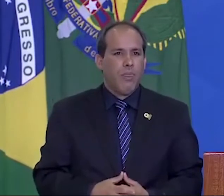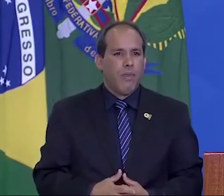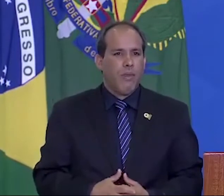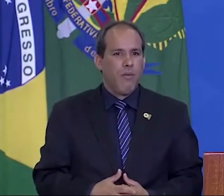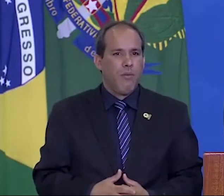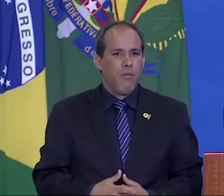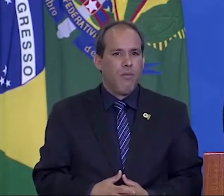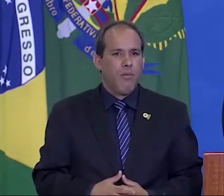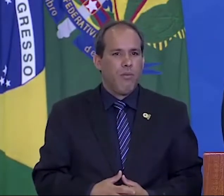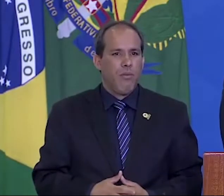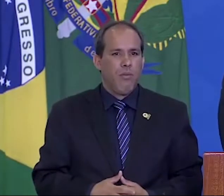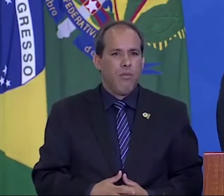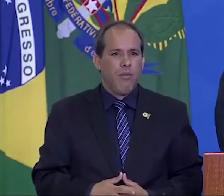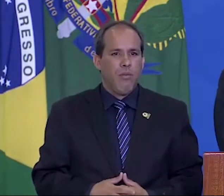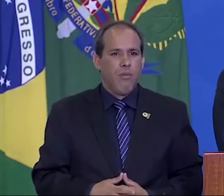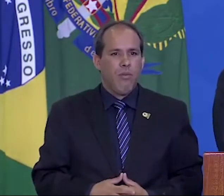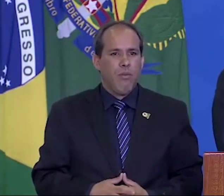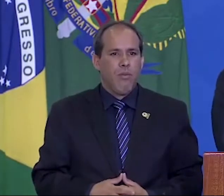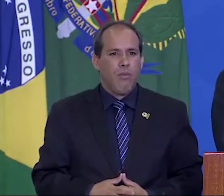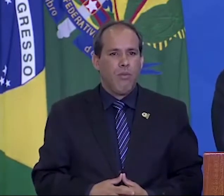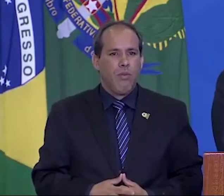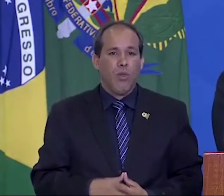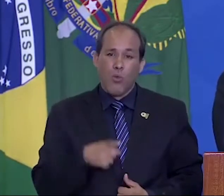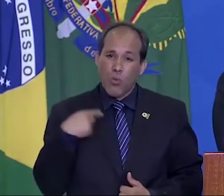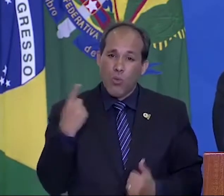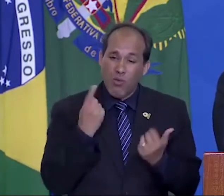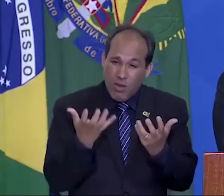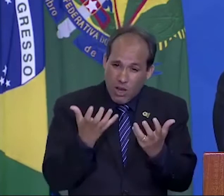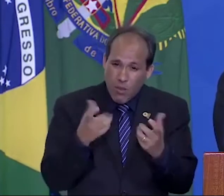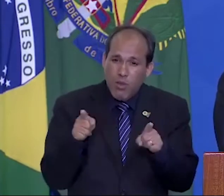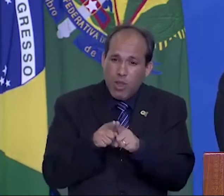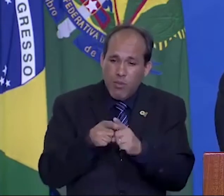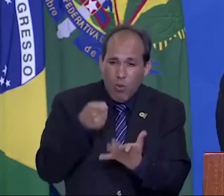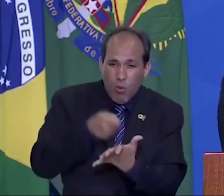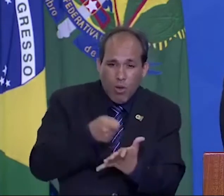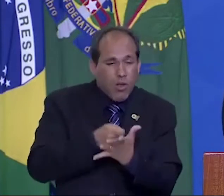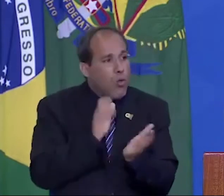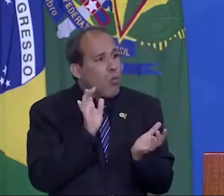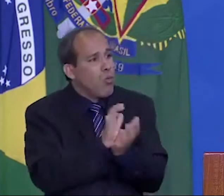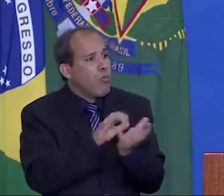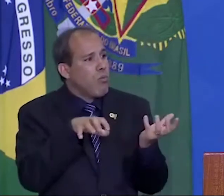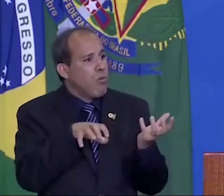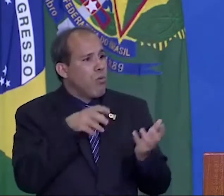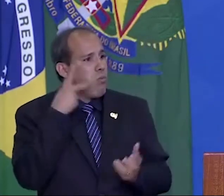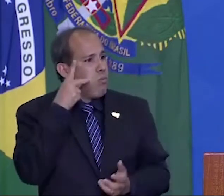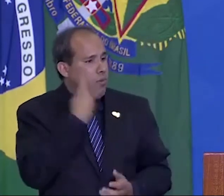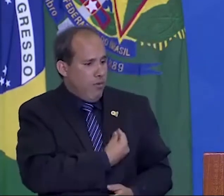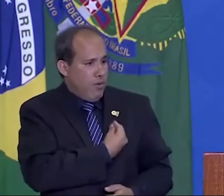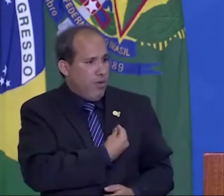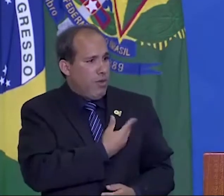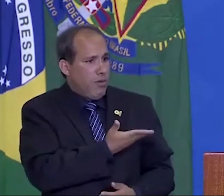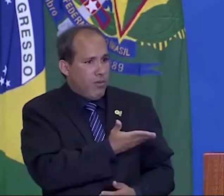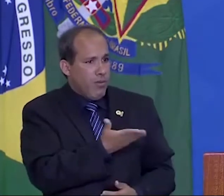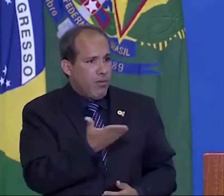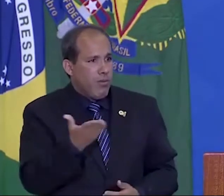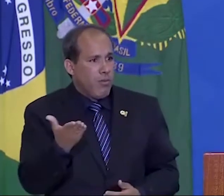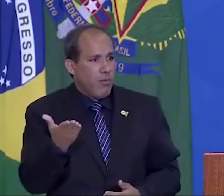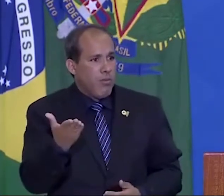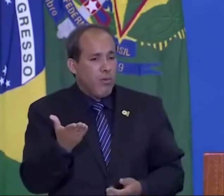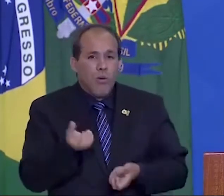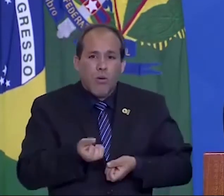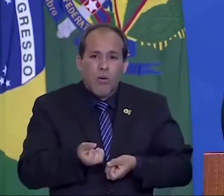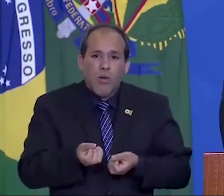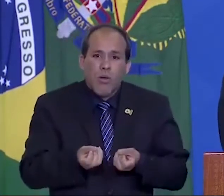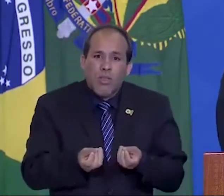Queremos e é o nosso dever parlamentares produzir a